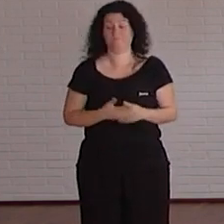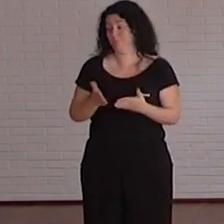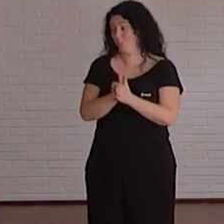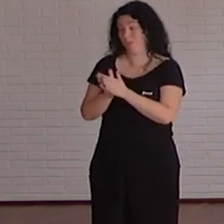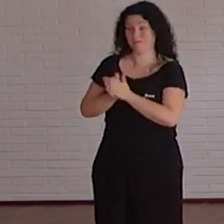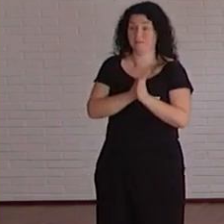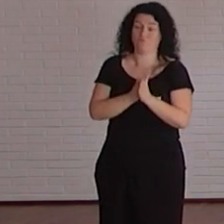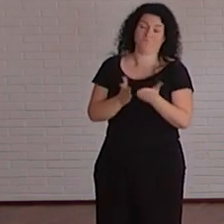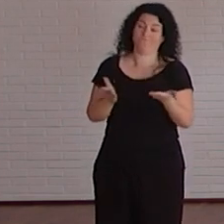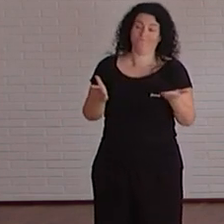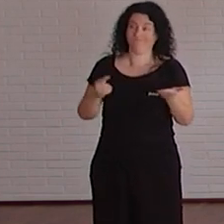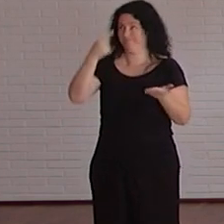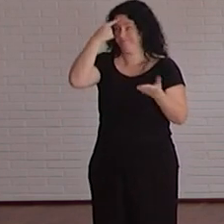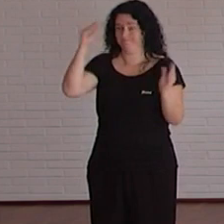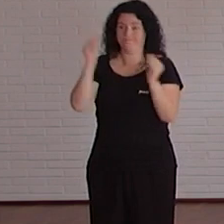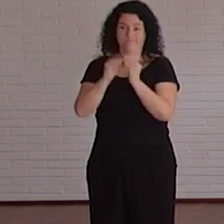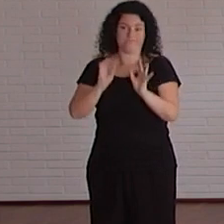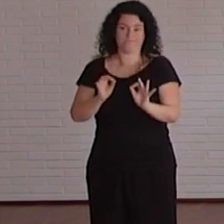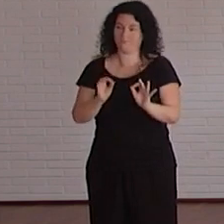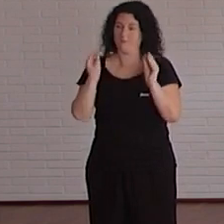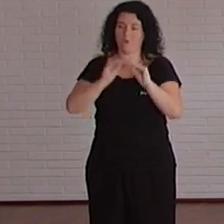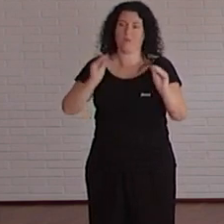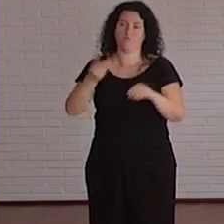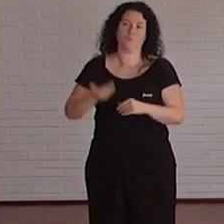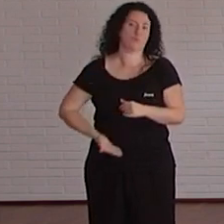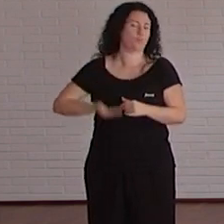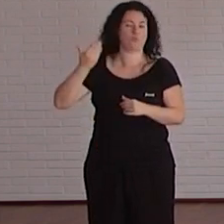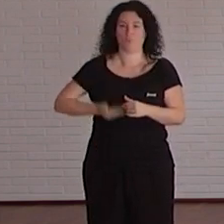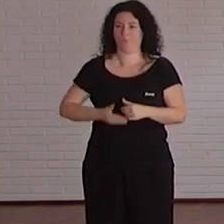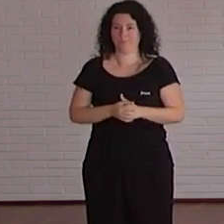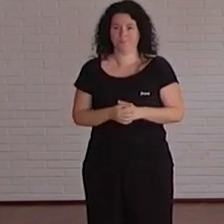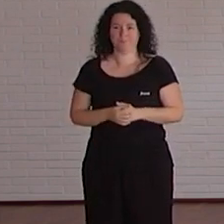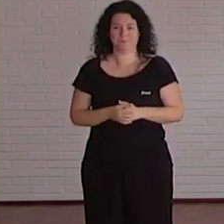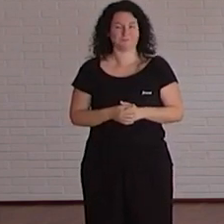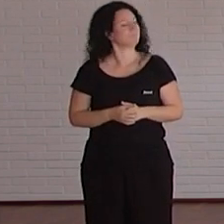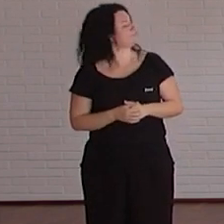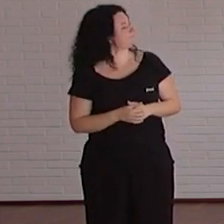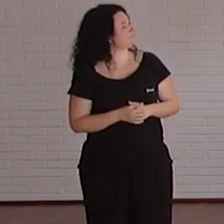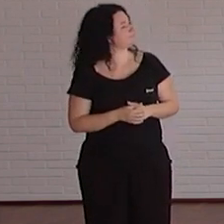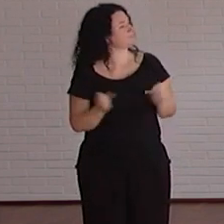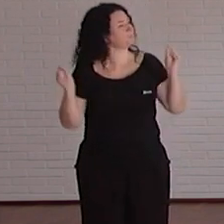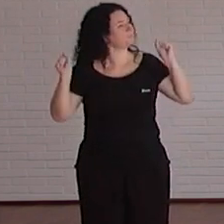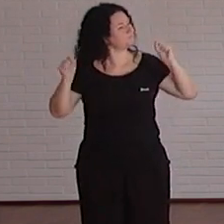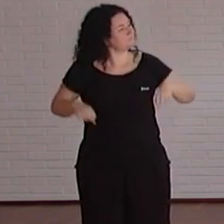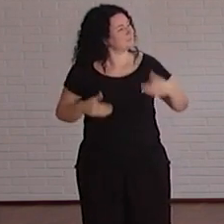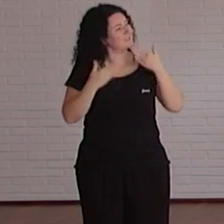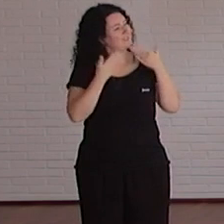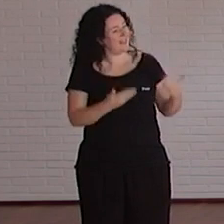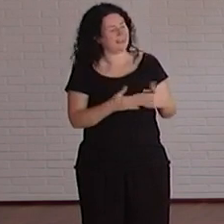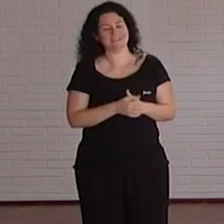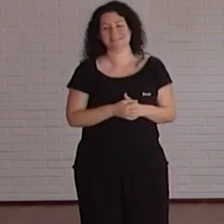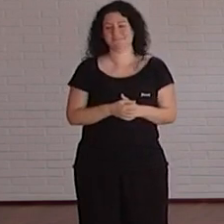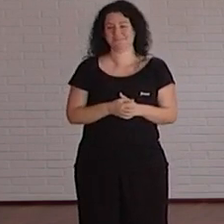compañeros que sobre todo la formación la formación es importantísimo Vale y bueno muchas gracias